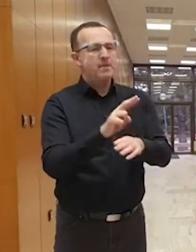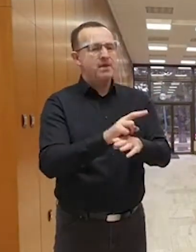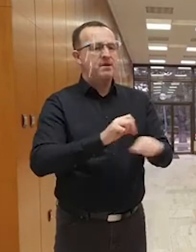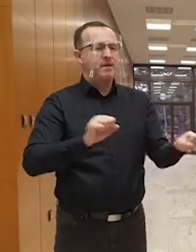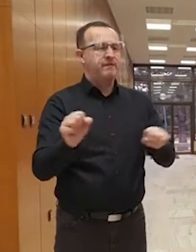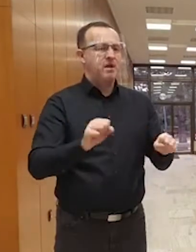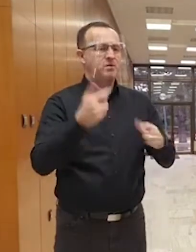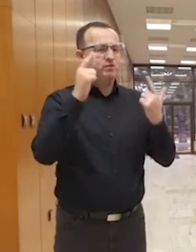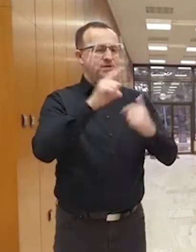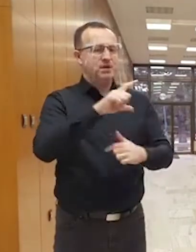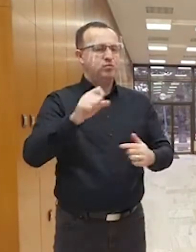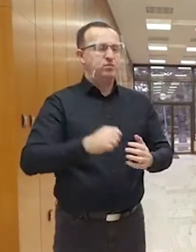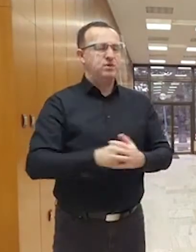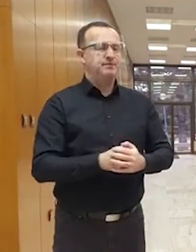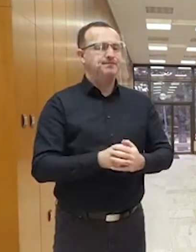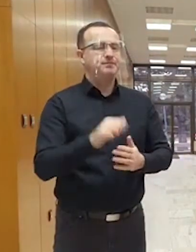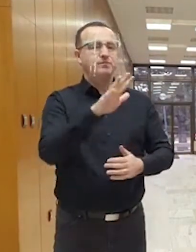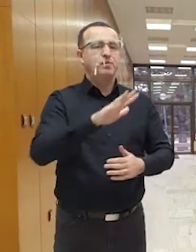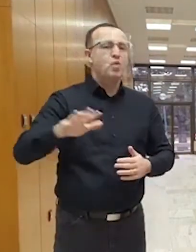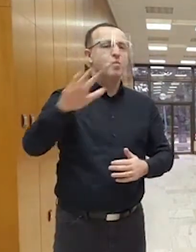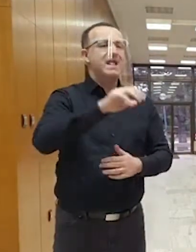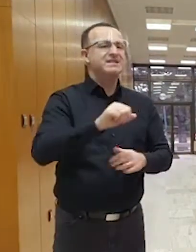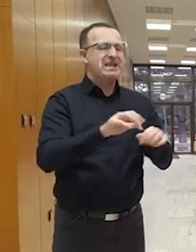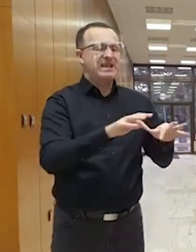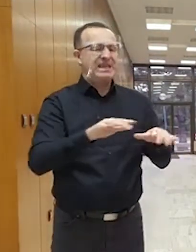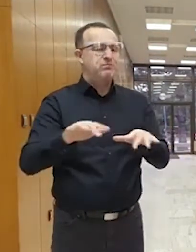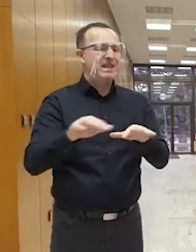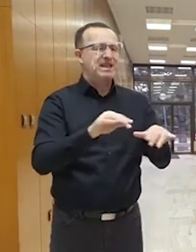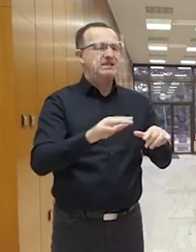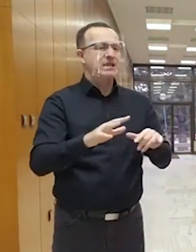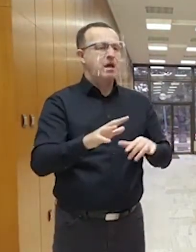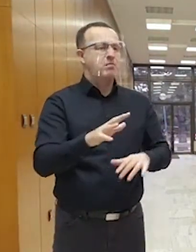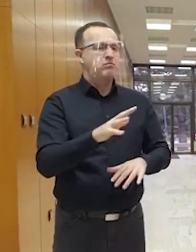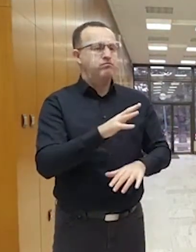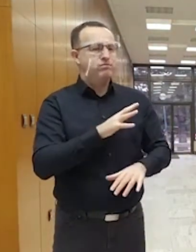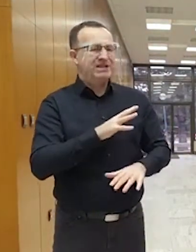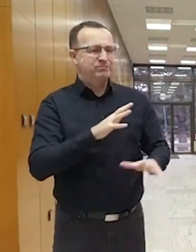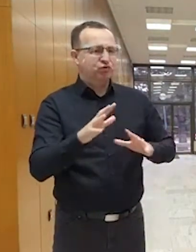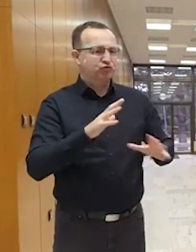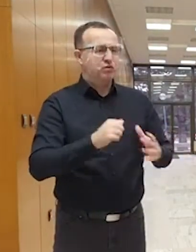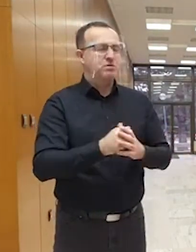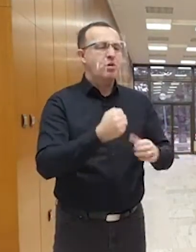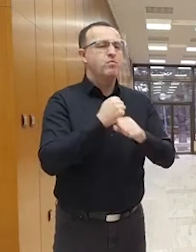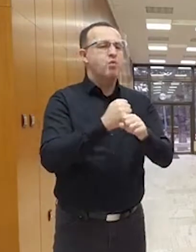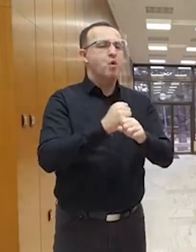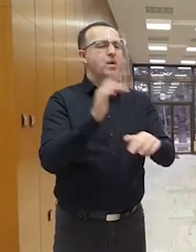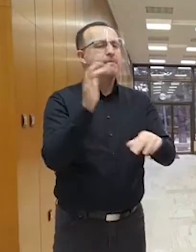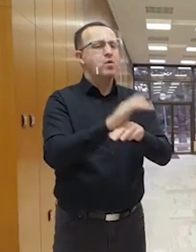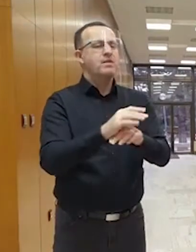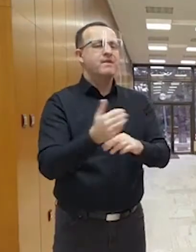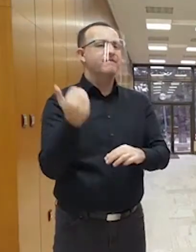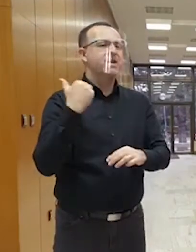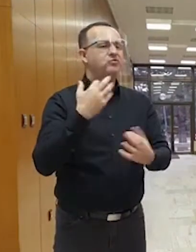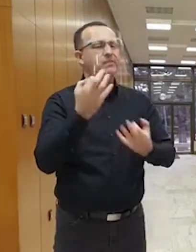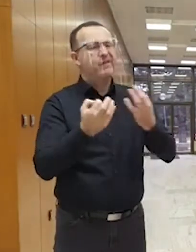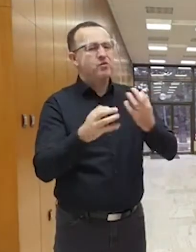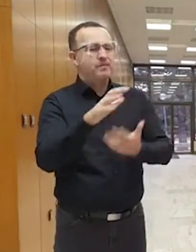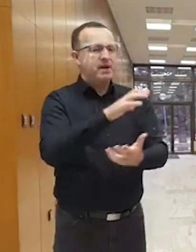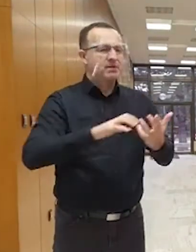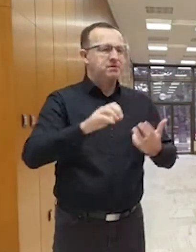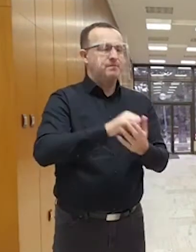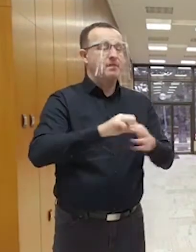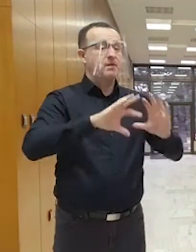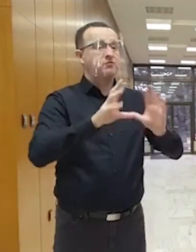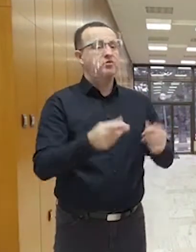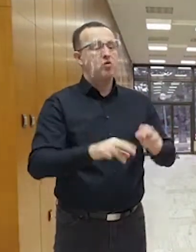vlády SR. Či už to je v oblasti kybernetické bezpečnosti, boja proti dezinformáciám, všetkého ďalšieho, čo na